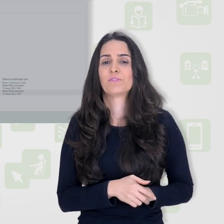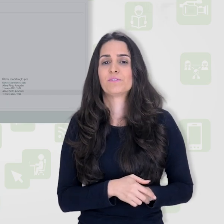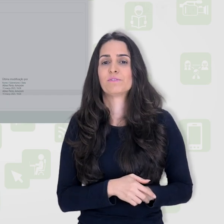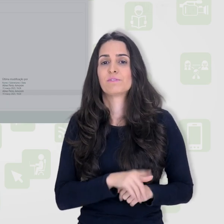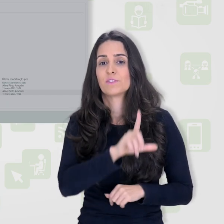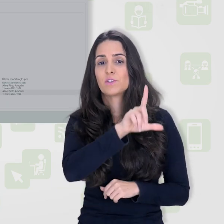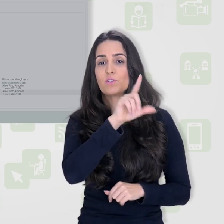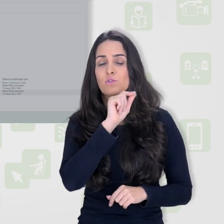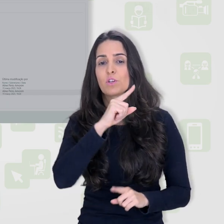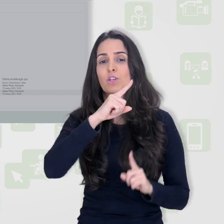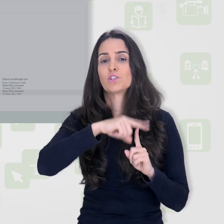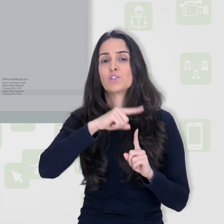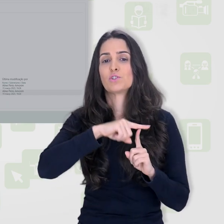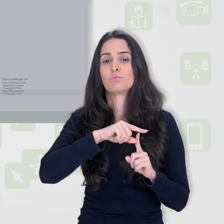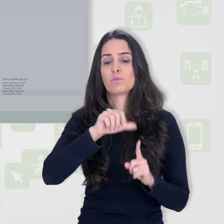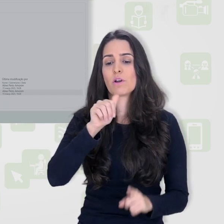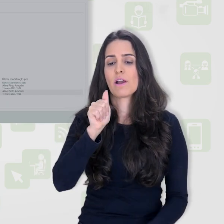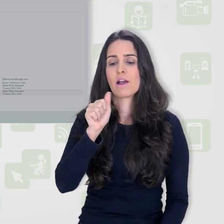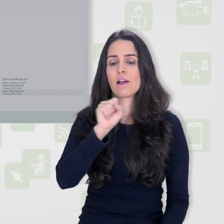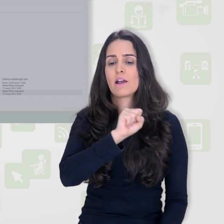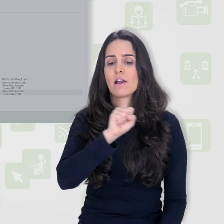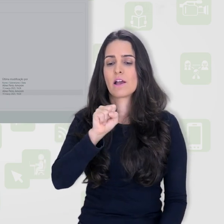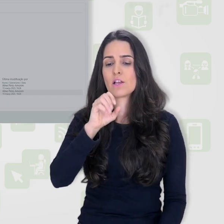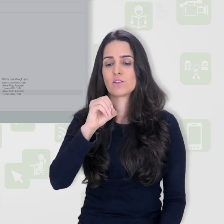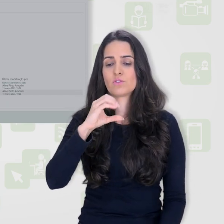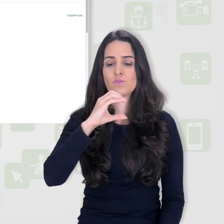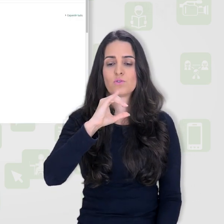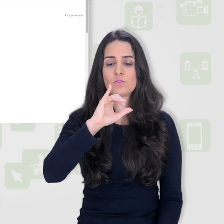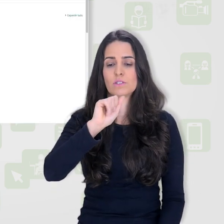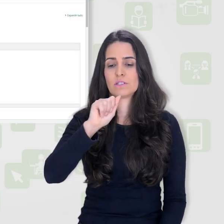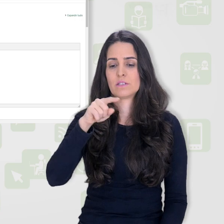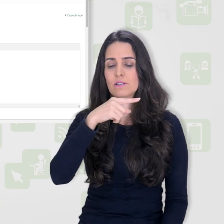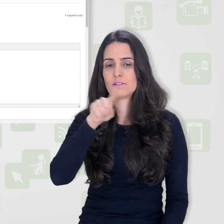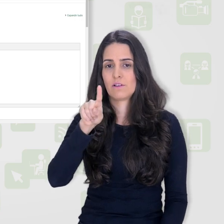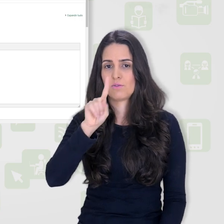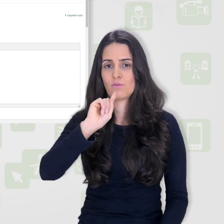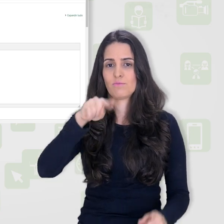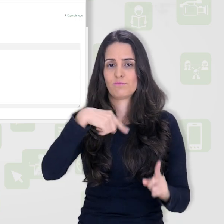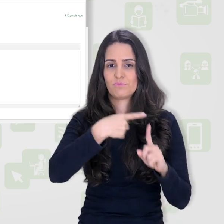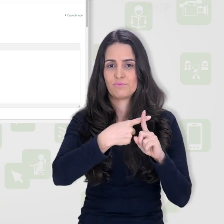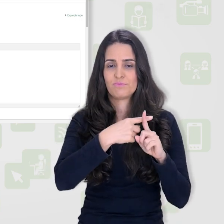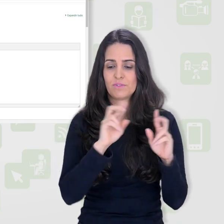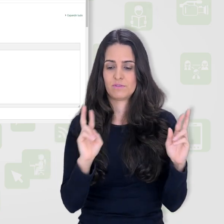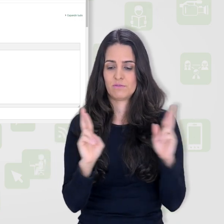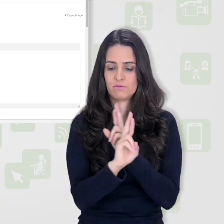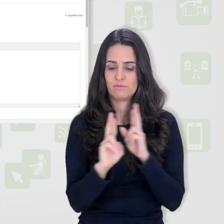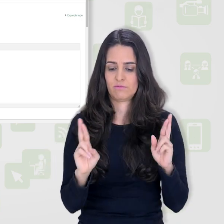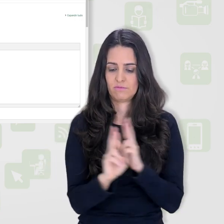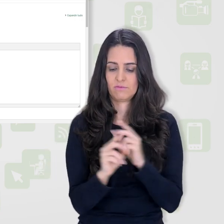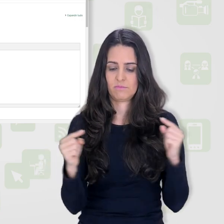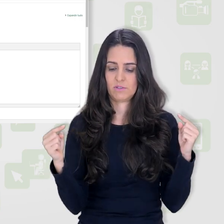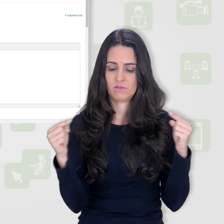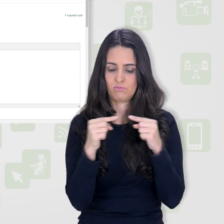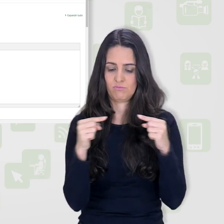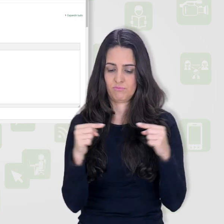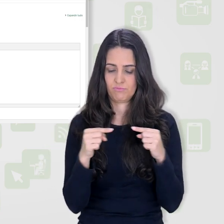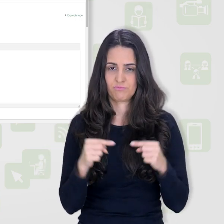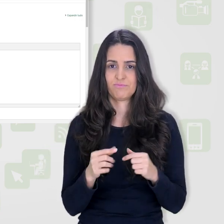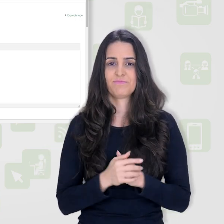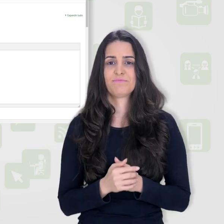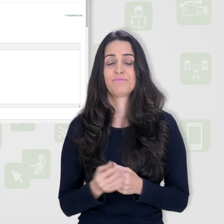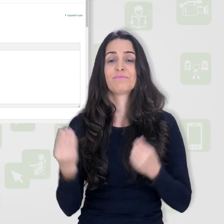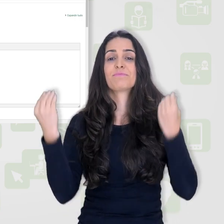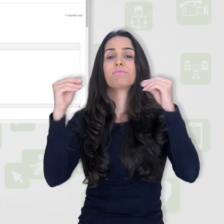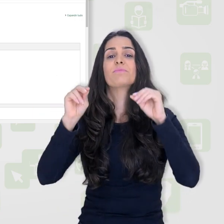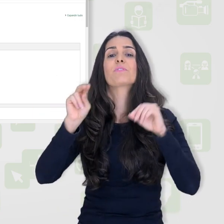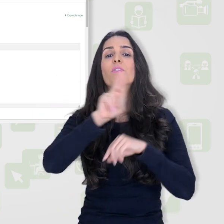escolher uma questão de associação. Adicionar. Vamos colocar um nome para a